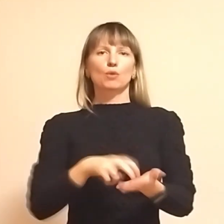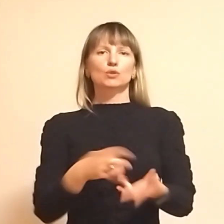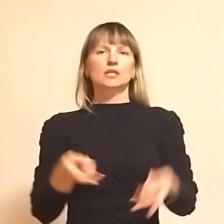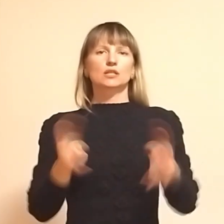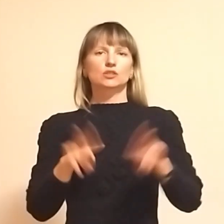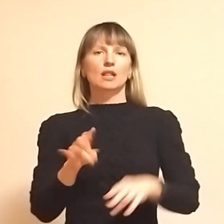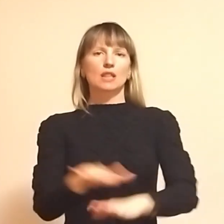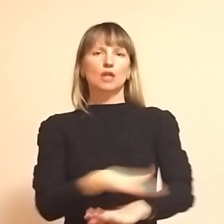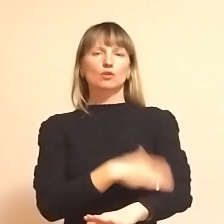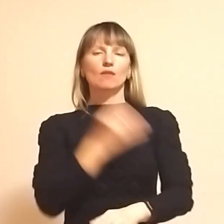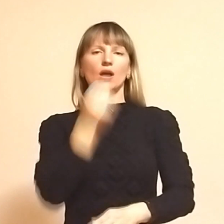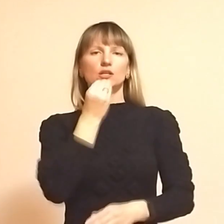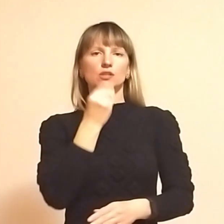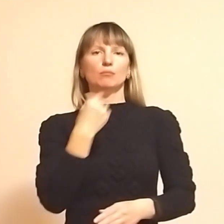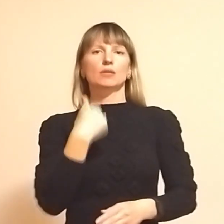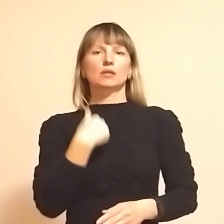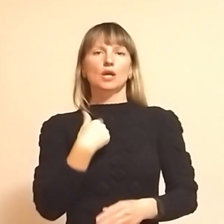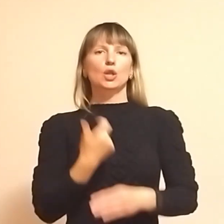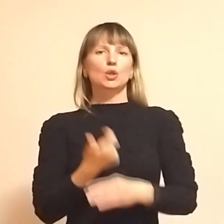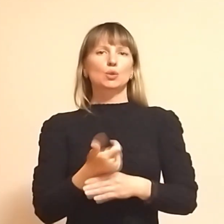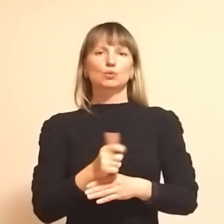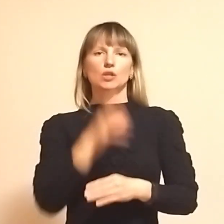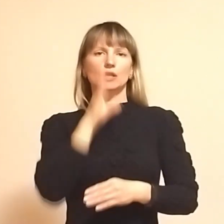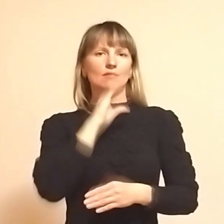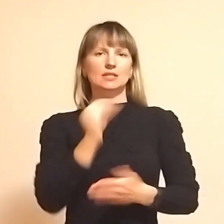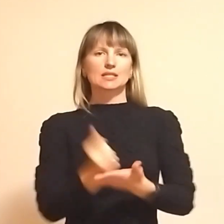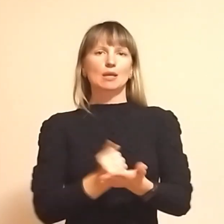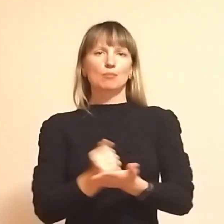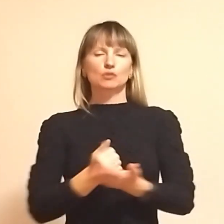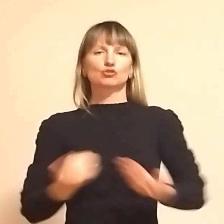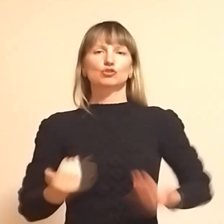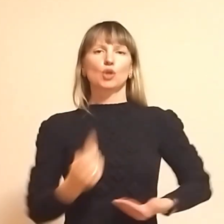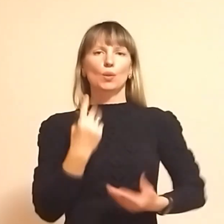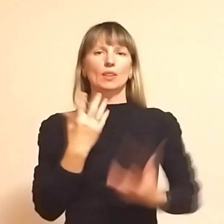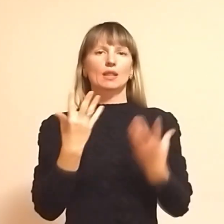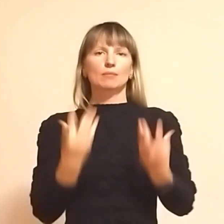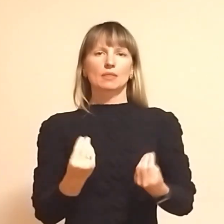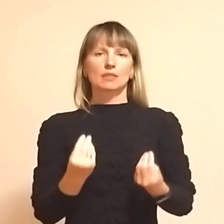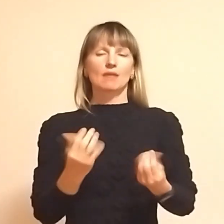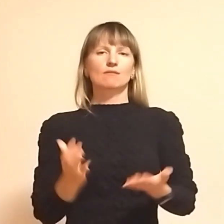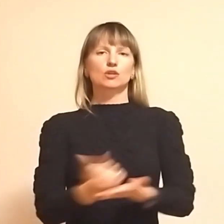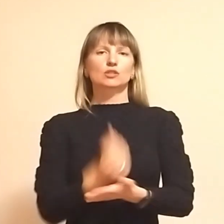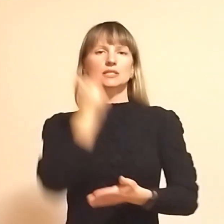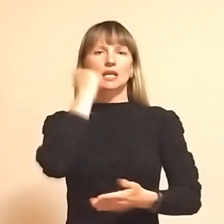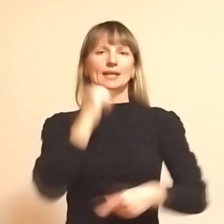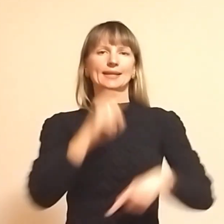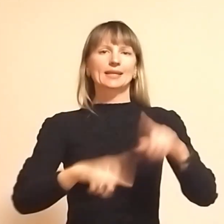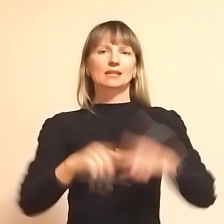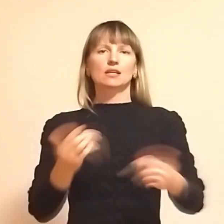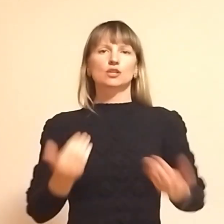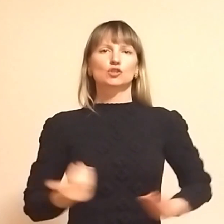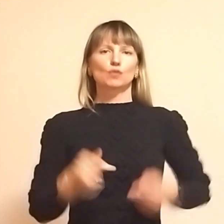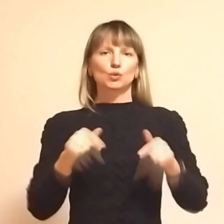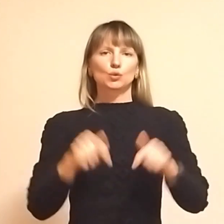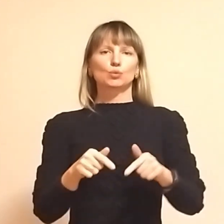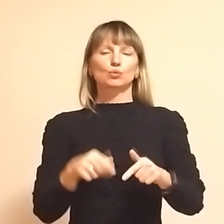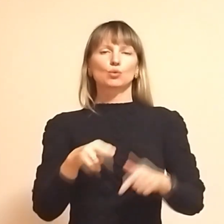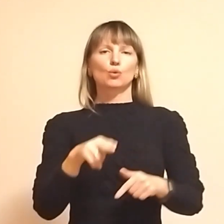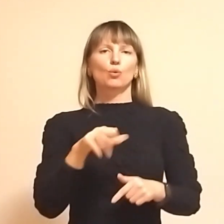залишати надовго. Харчами я дуже не встигла запастися, жила одним днем. Виручають старенькі рідні, які живуть тут у Пологах у